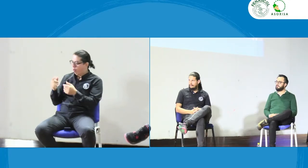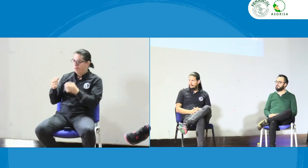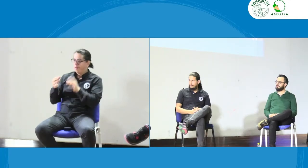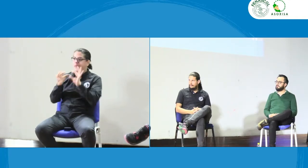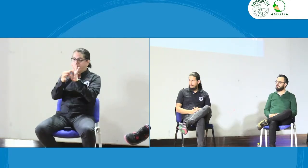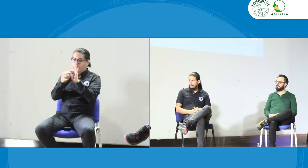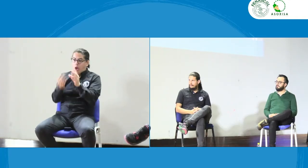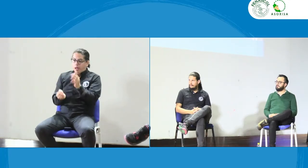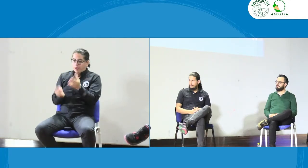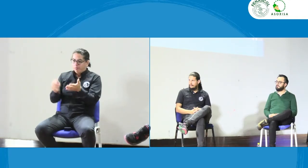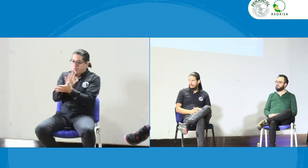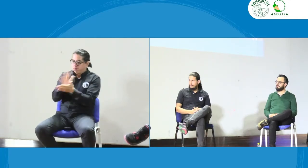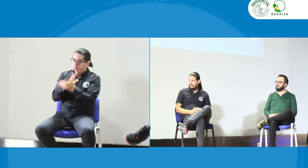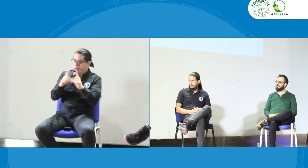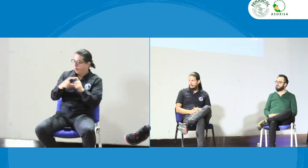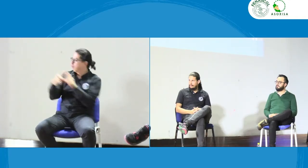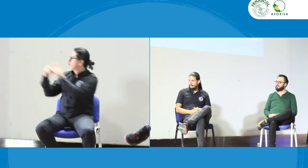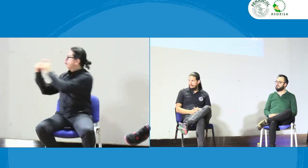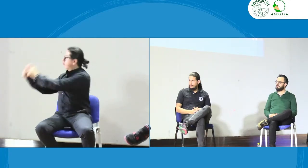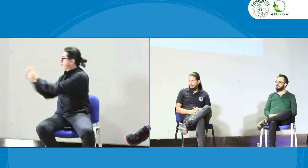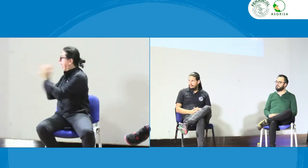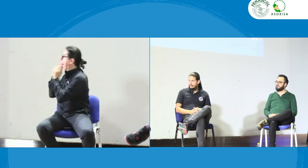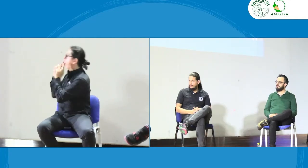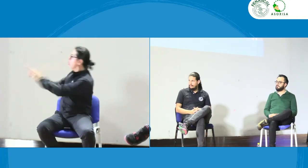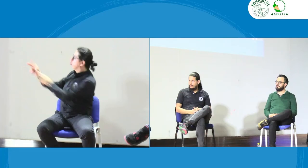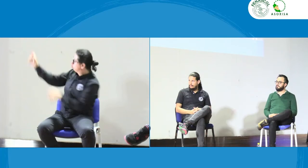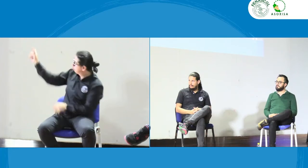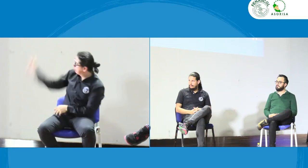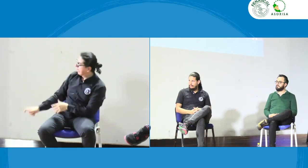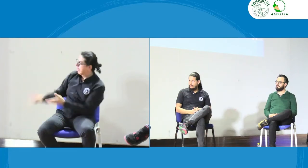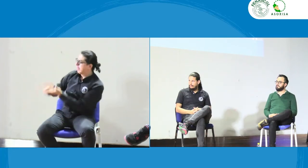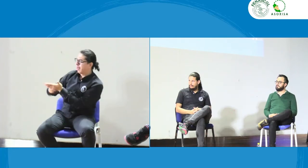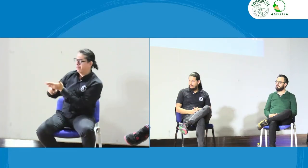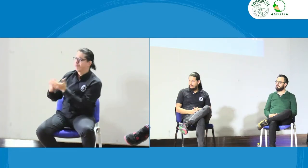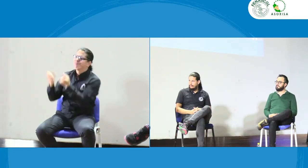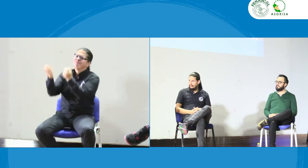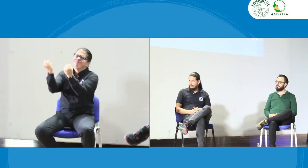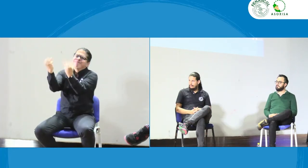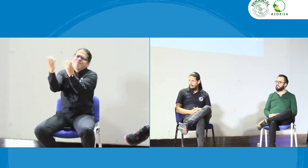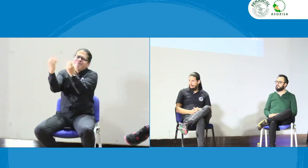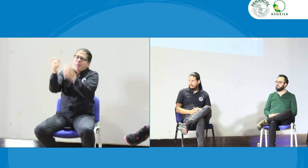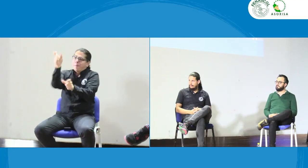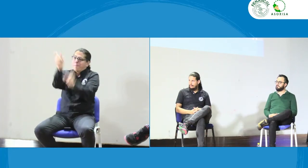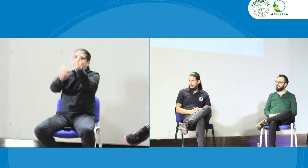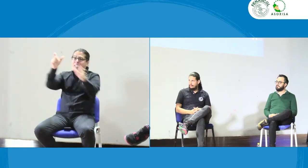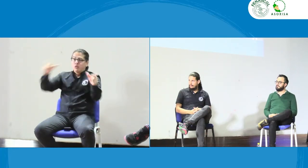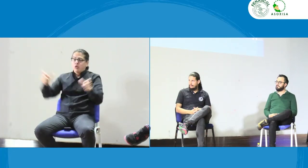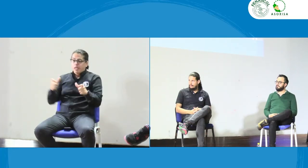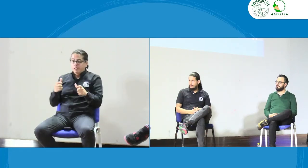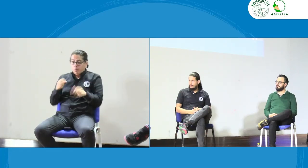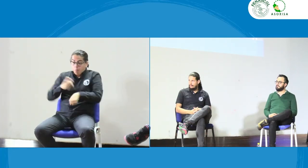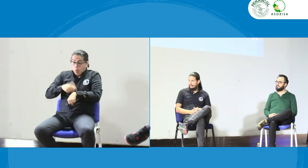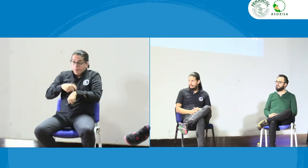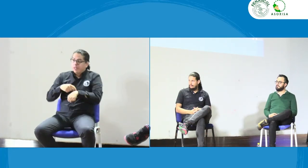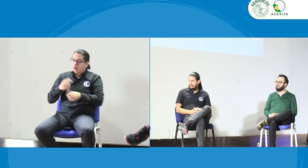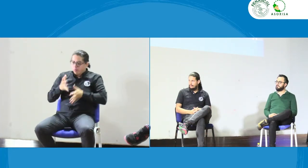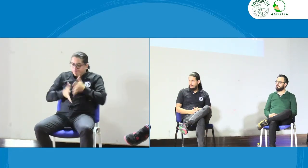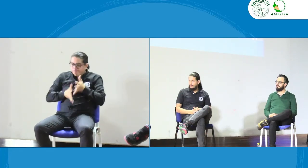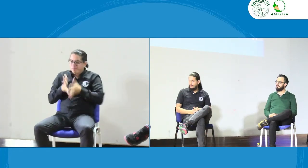intérprete quienes han cursado estos cursos entonces darles un reconocimiento a estas personas pues la verdad